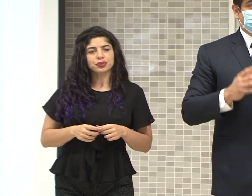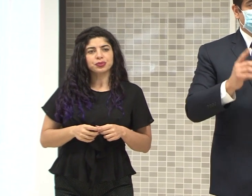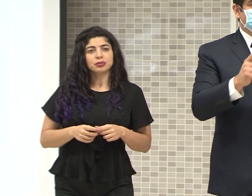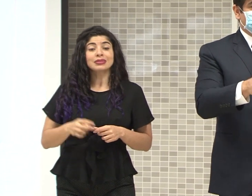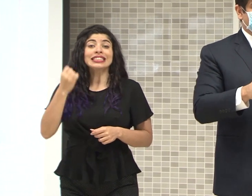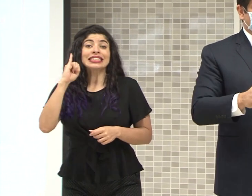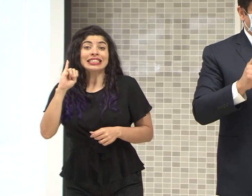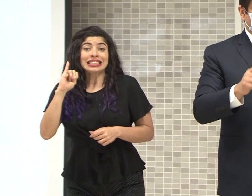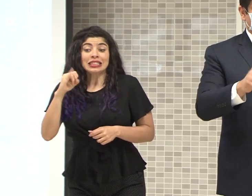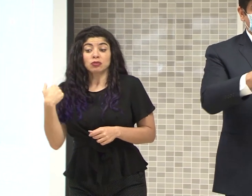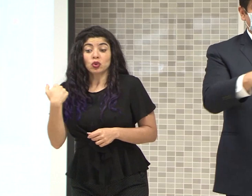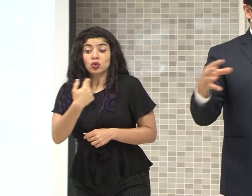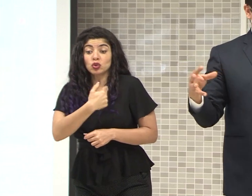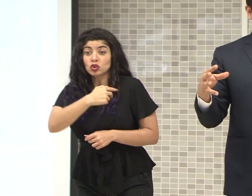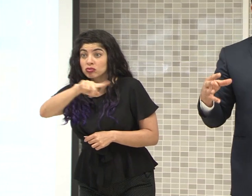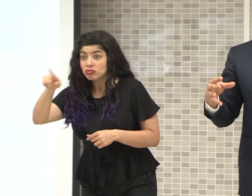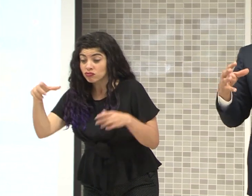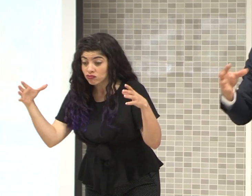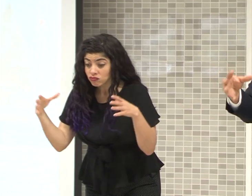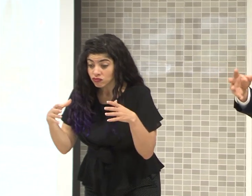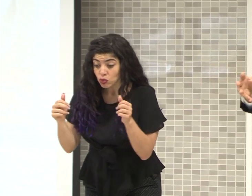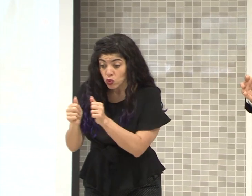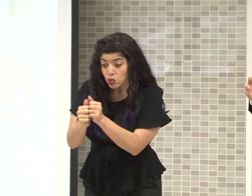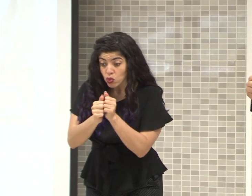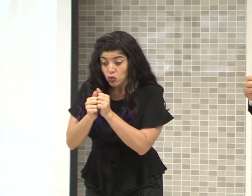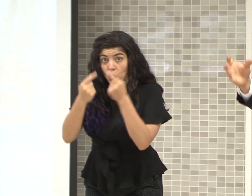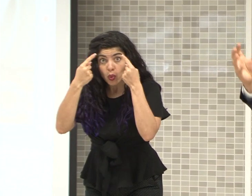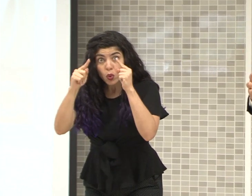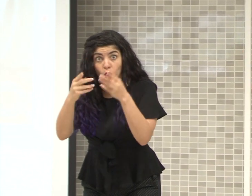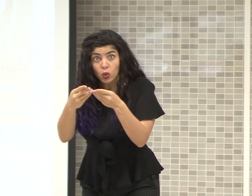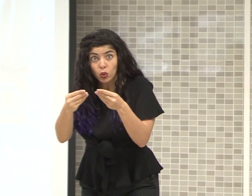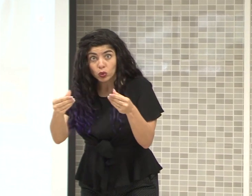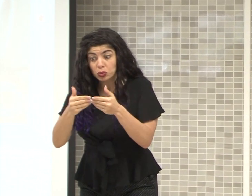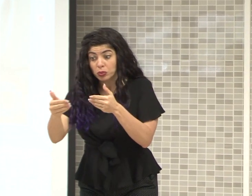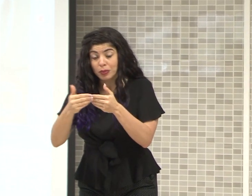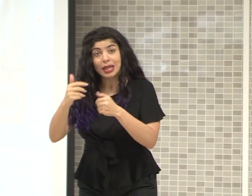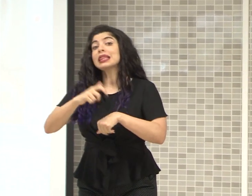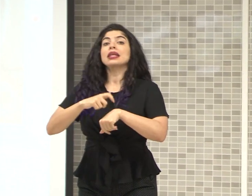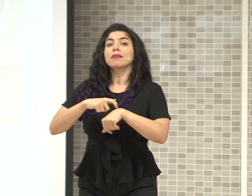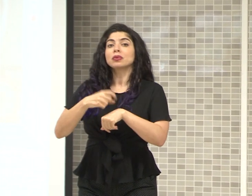Si nosotros, logramos resolver esto, juntas y juntos, en este periodo de tiempo,